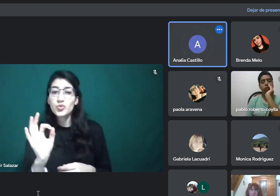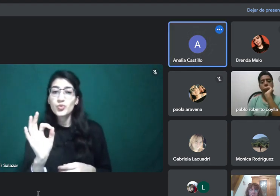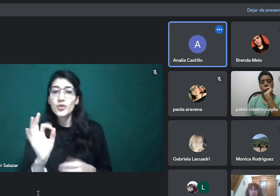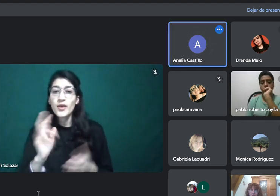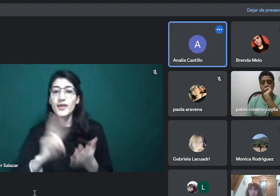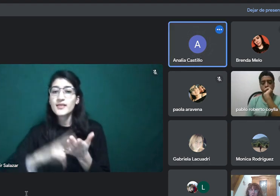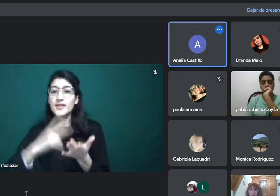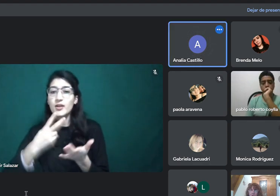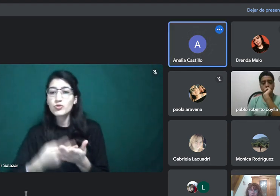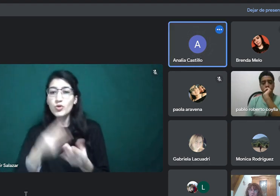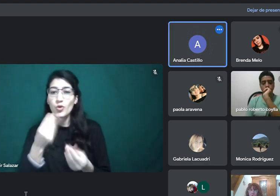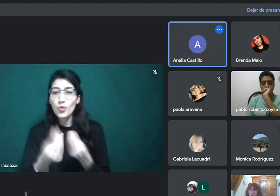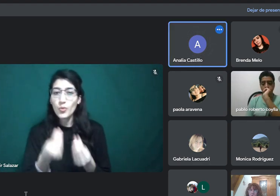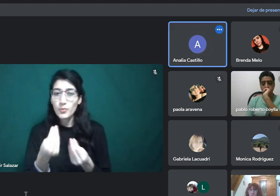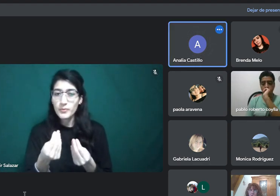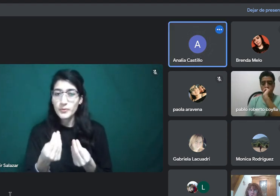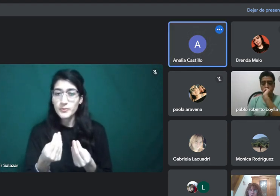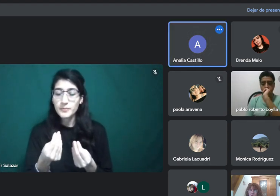Sí.